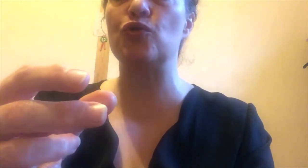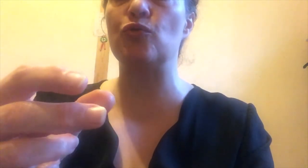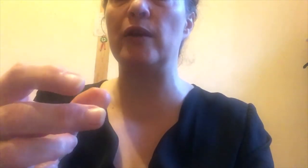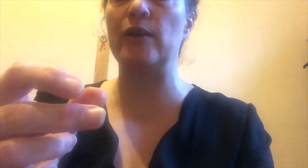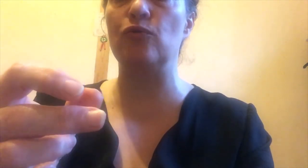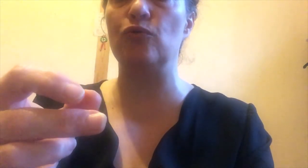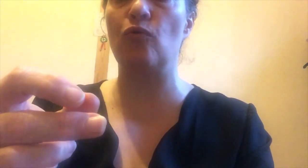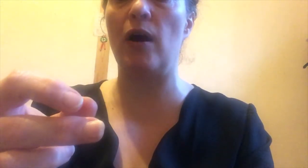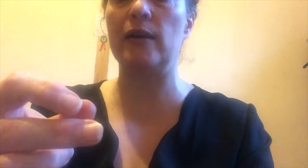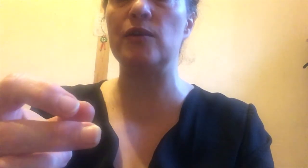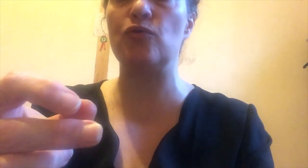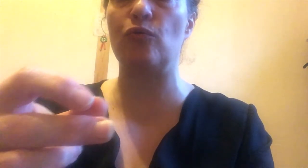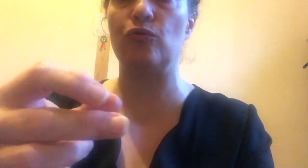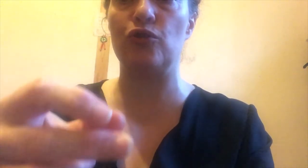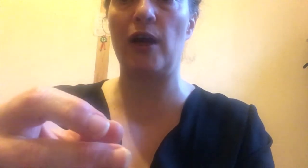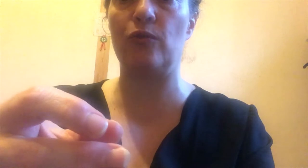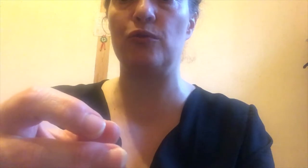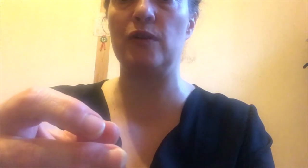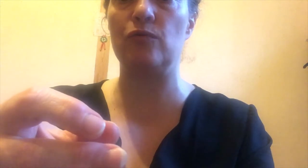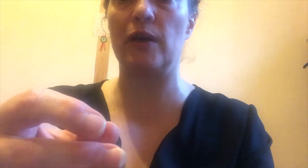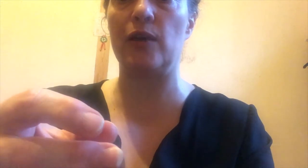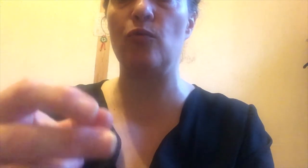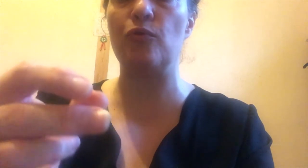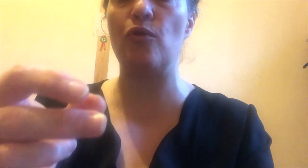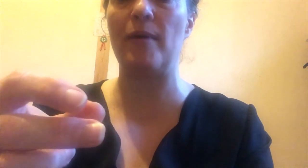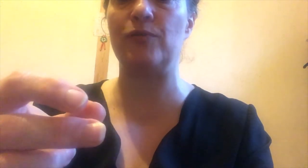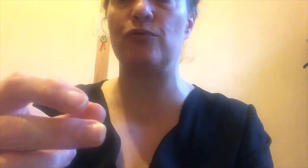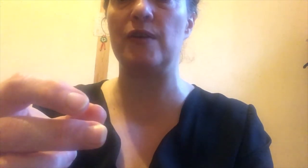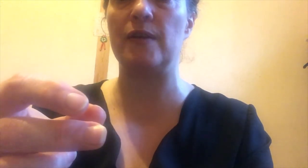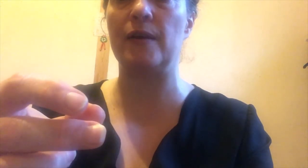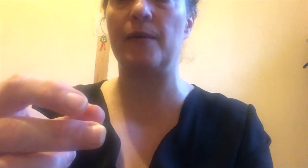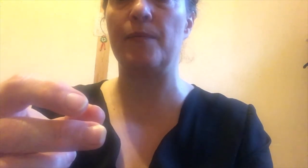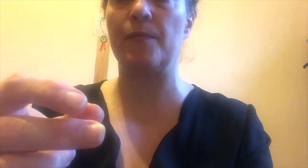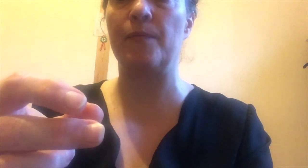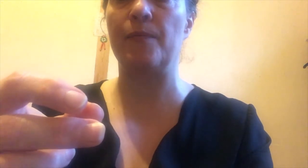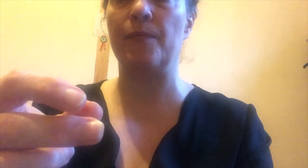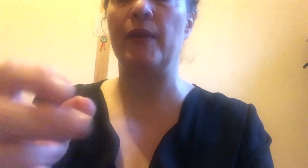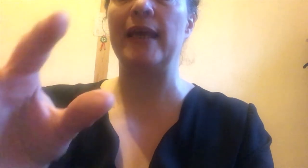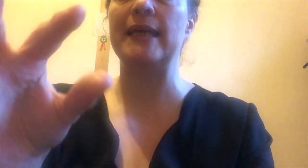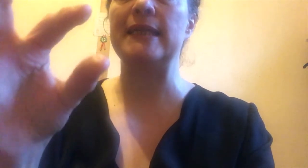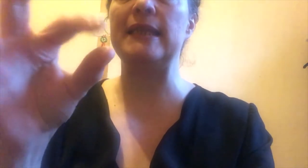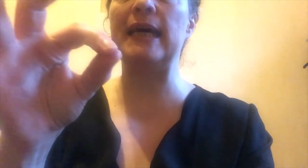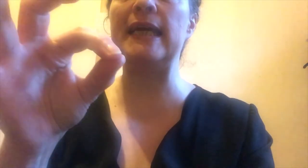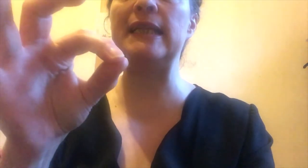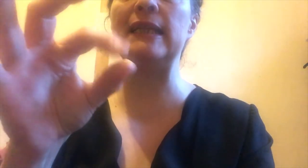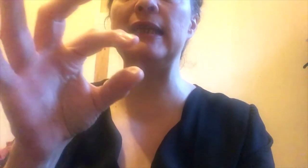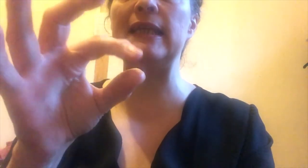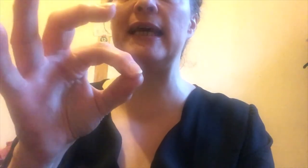sont les deux doigts qui seront de chaque côté du crayon pour le maintenir. Drin drin.